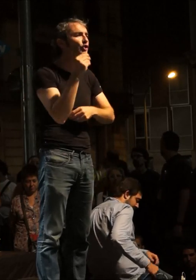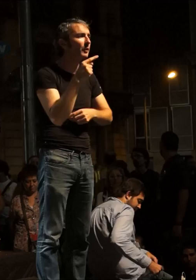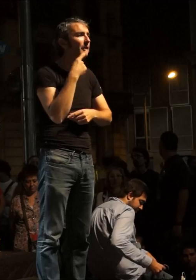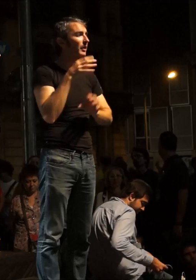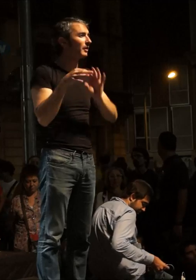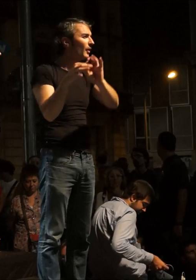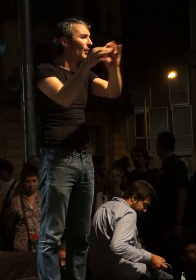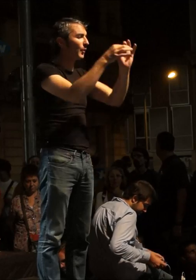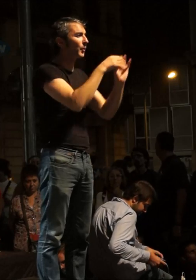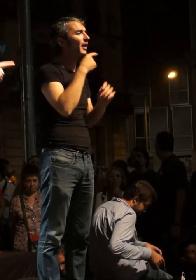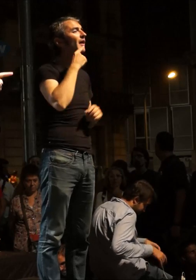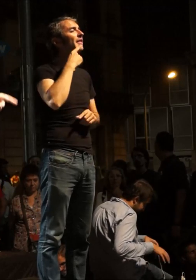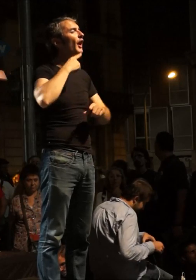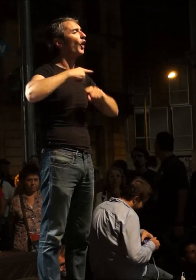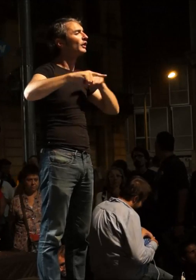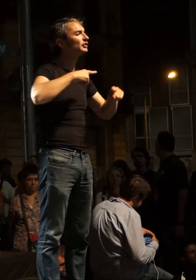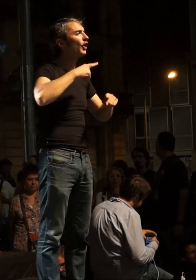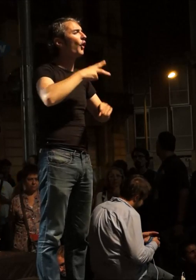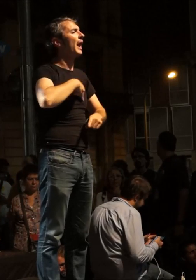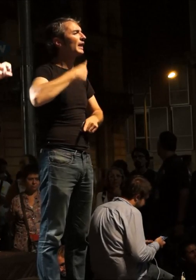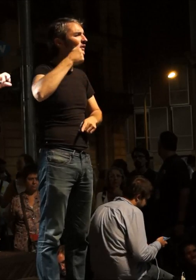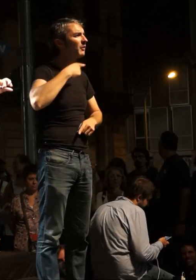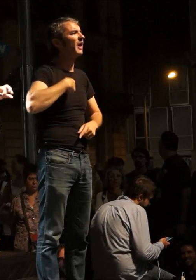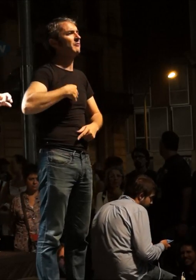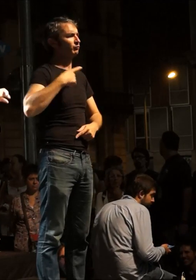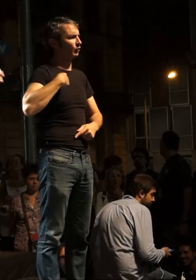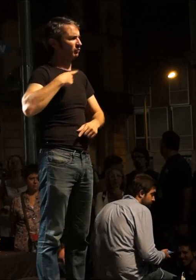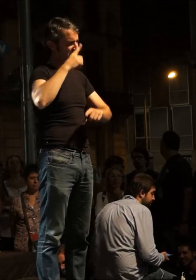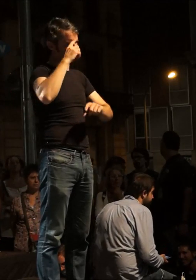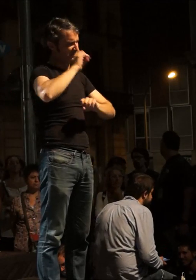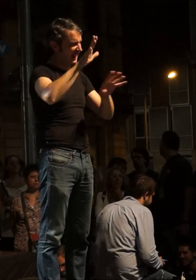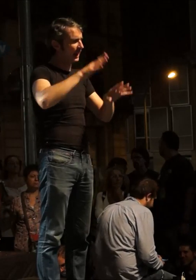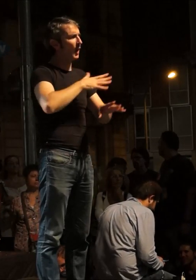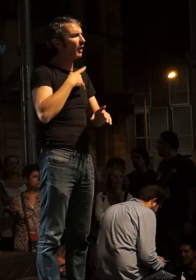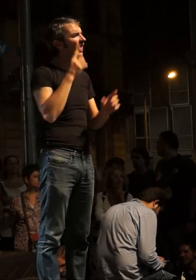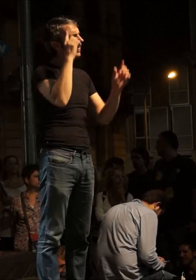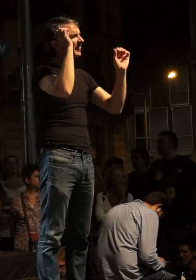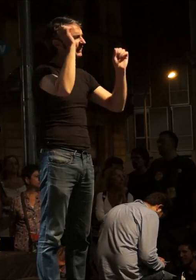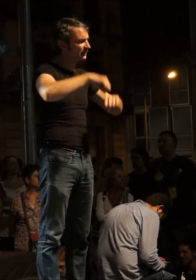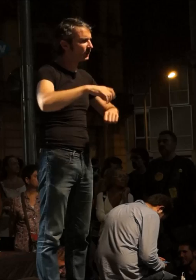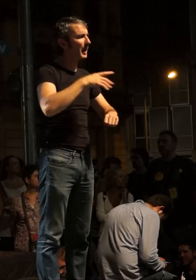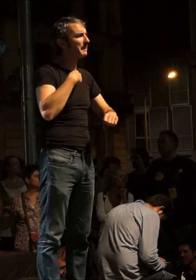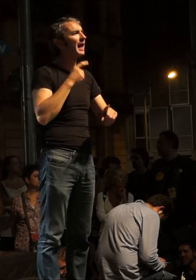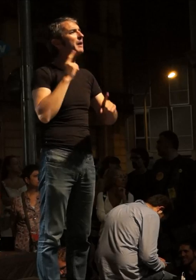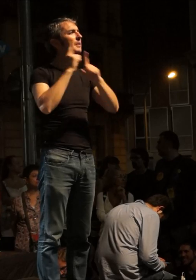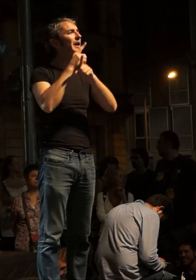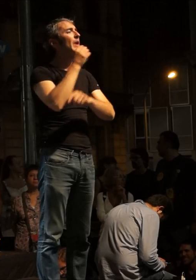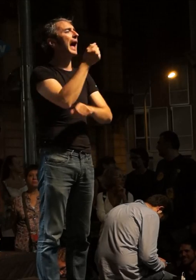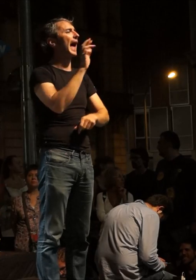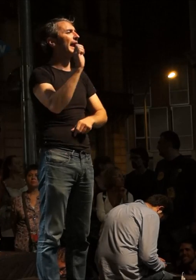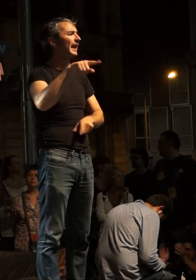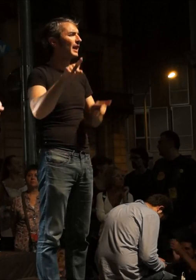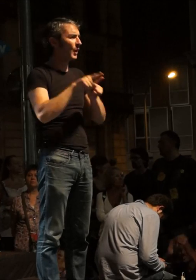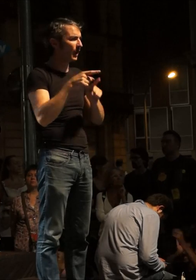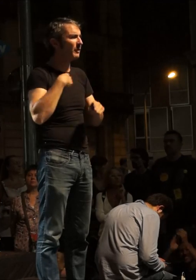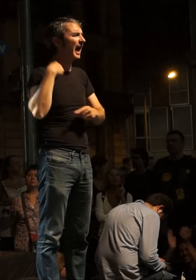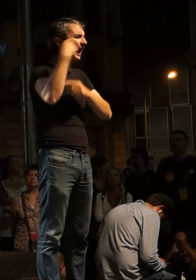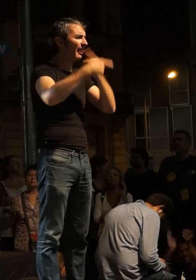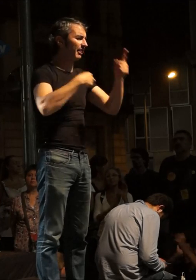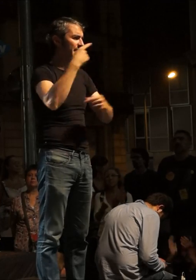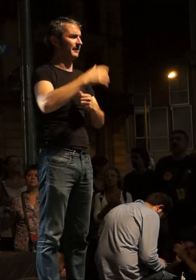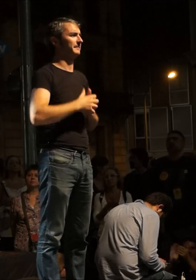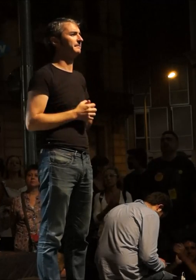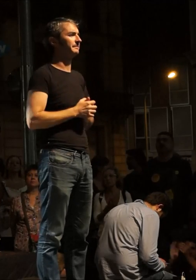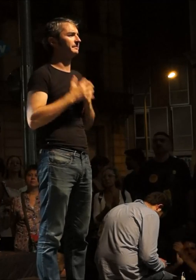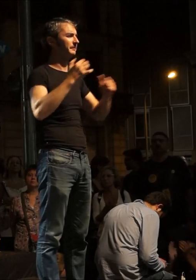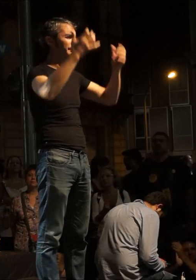cert, una organització nacional que està disposada a plantar batalla com és serran i que avui, un dia més, toca carrer d'Inglèndra.